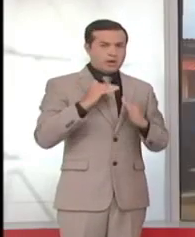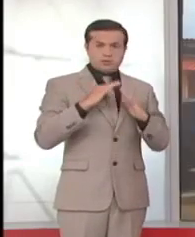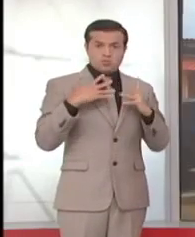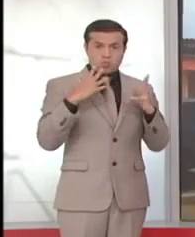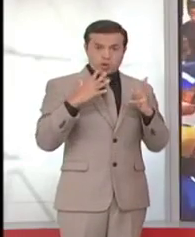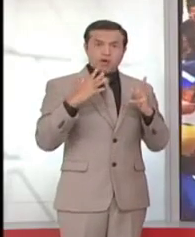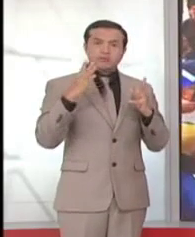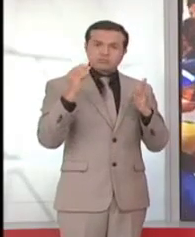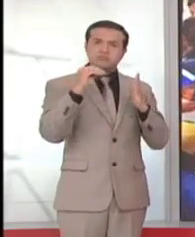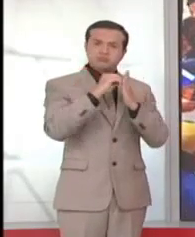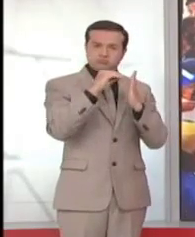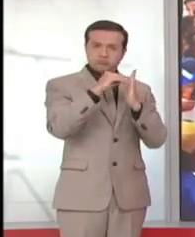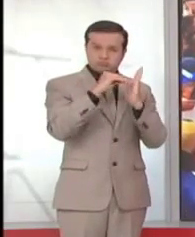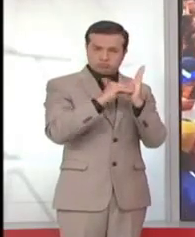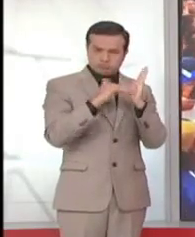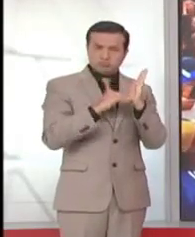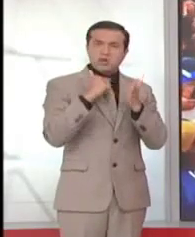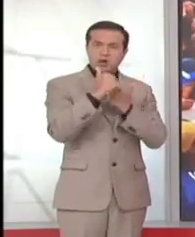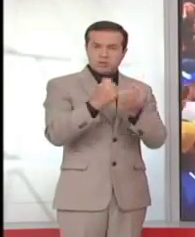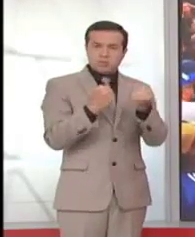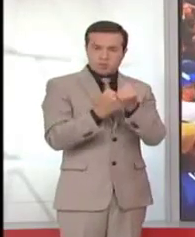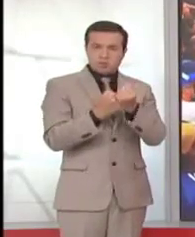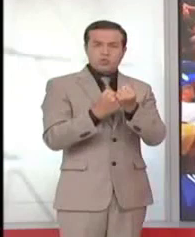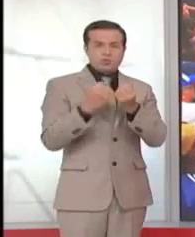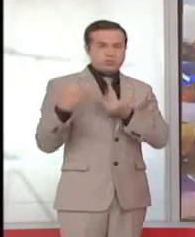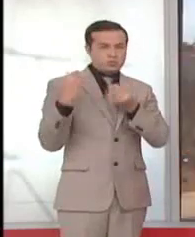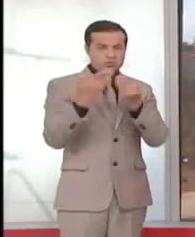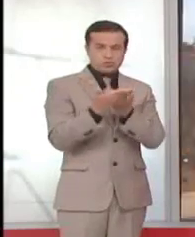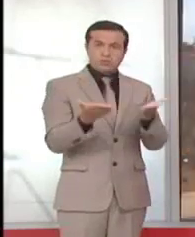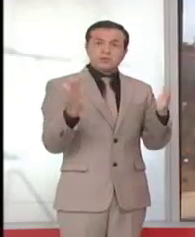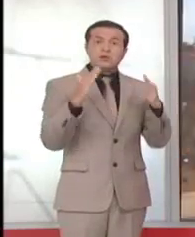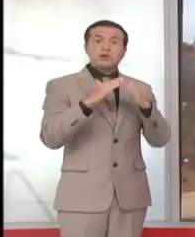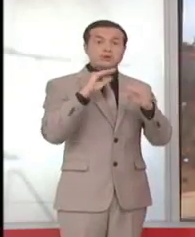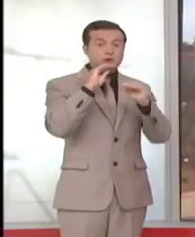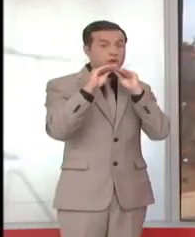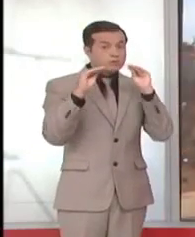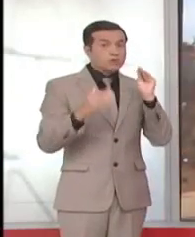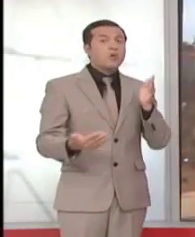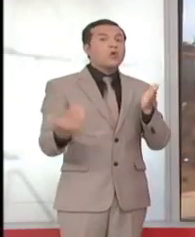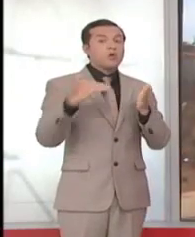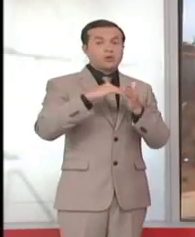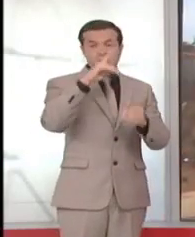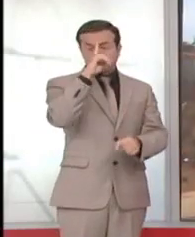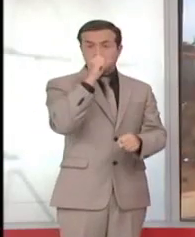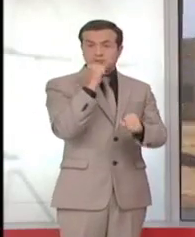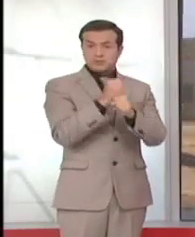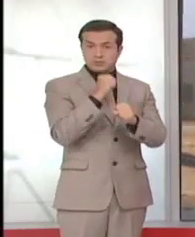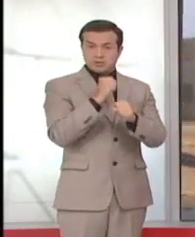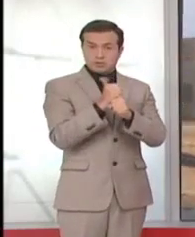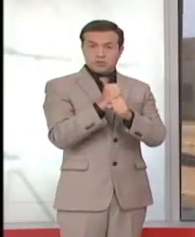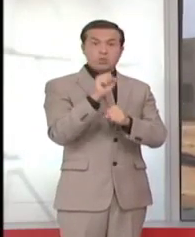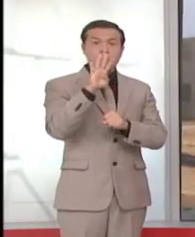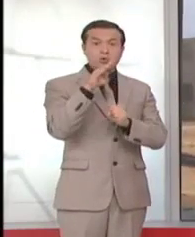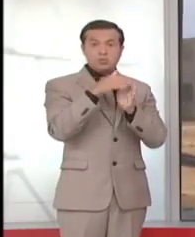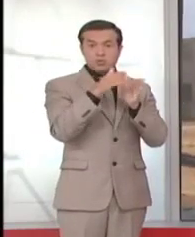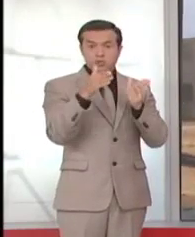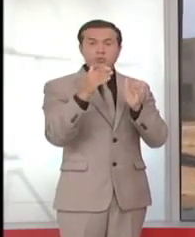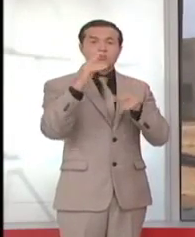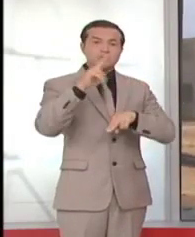a la lista de beneficiarios en este plan de vivienda. El mencionó que se reanudarán los trabajos de construcción en cuatro meses y que con el nuevo alcalde